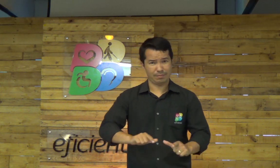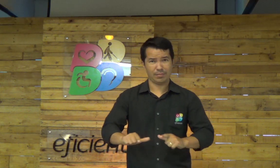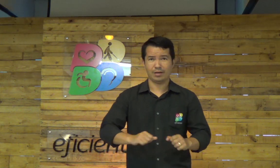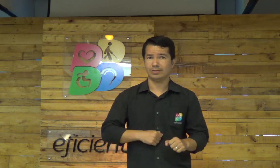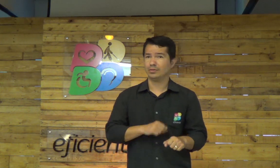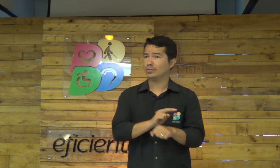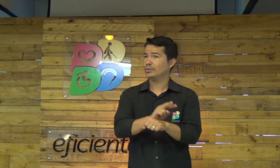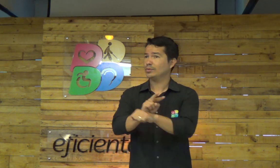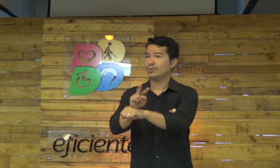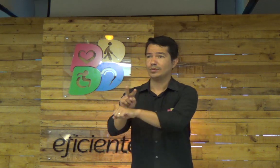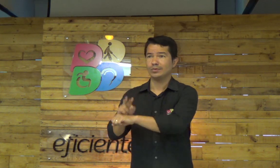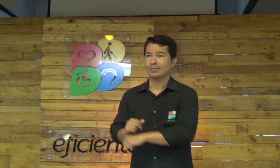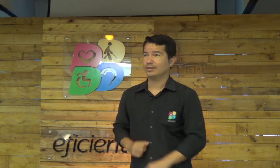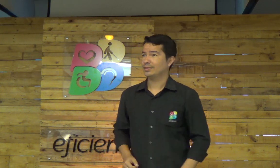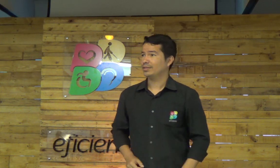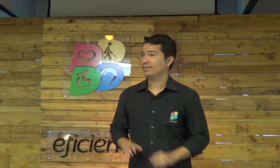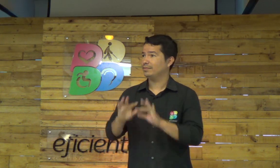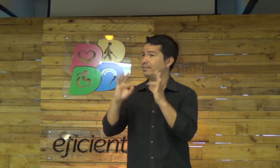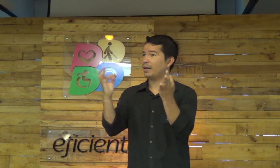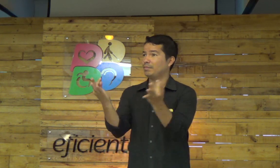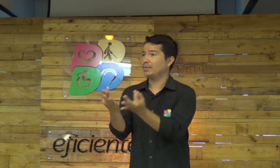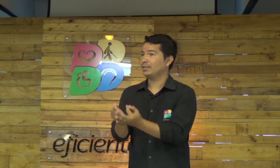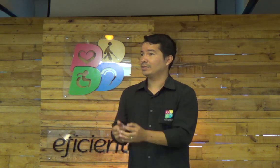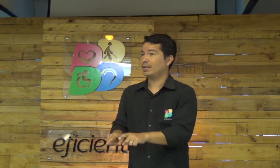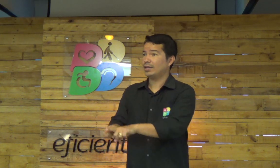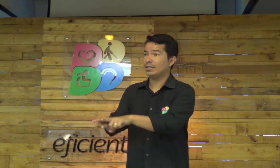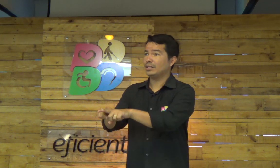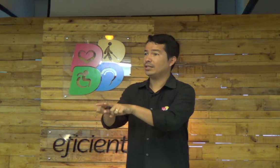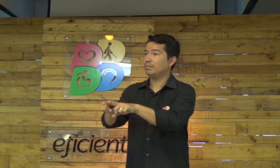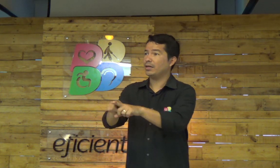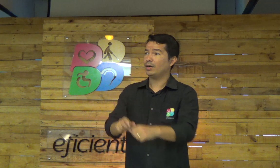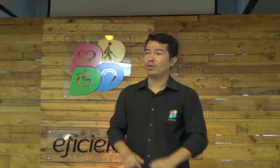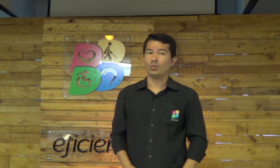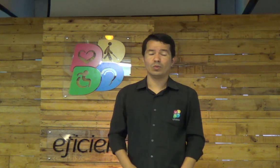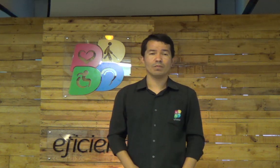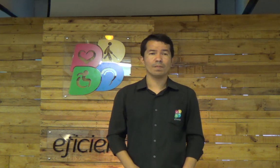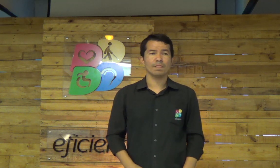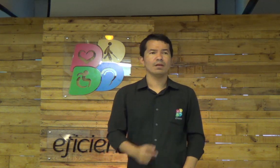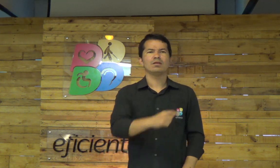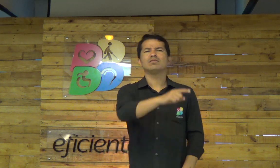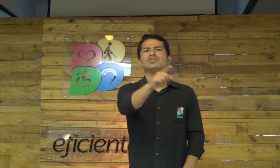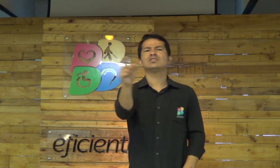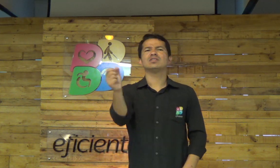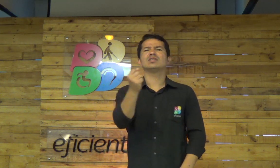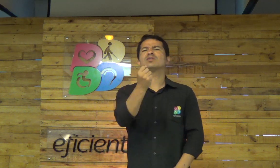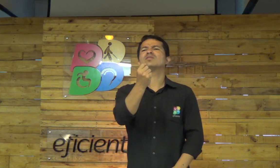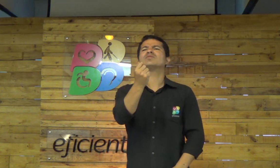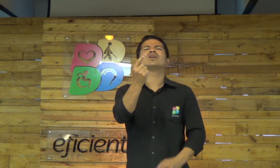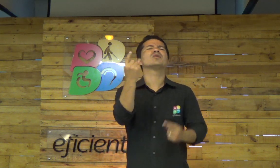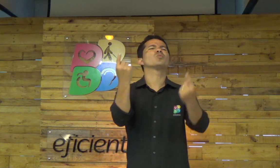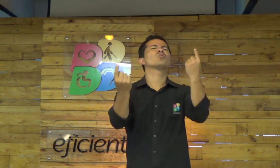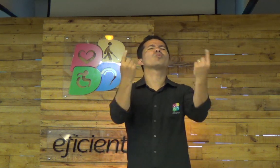como profissão, que cuidava ali das pessoas, da família, mas,